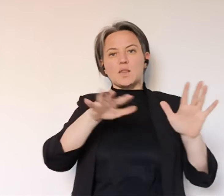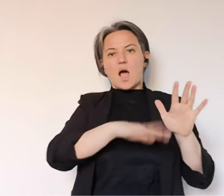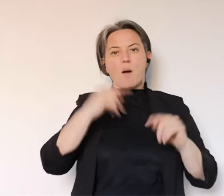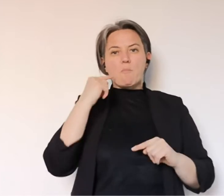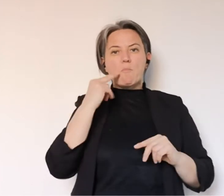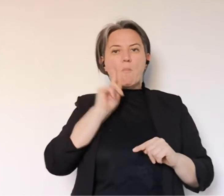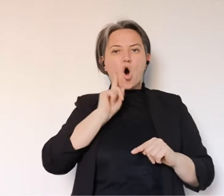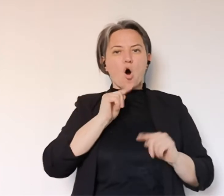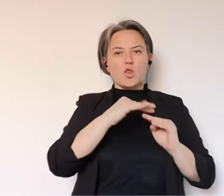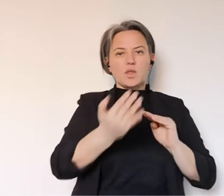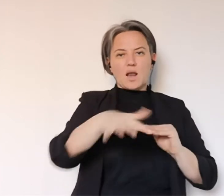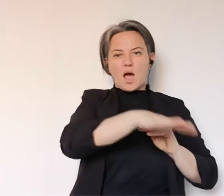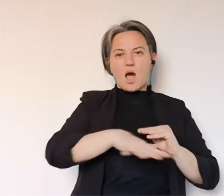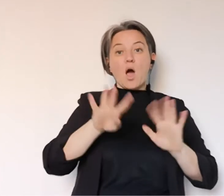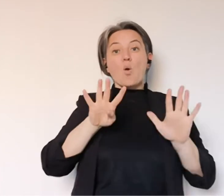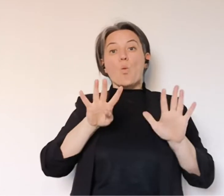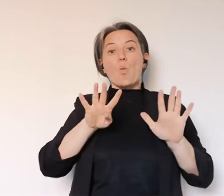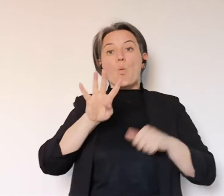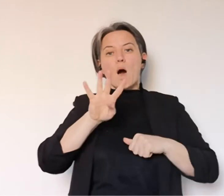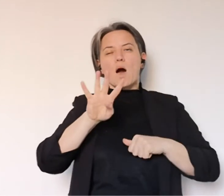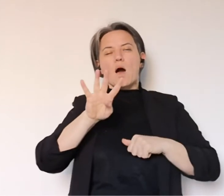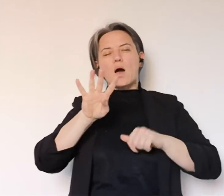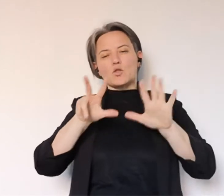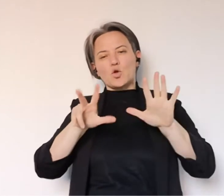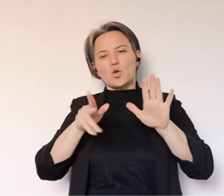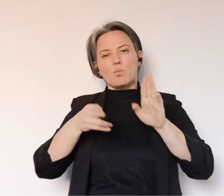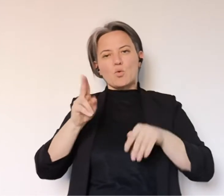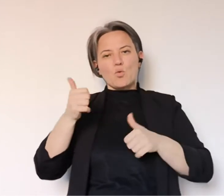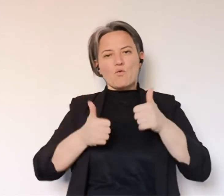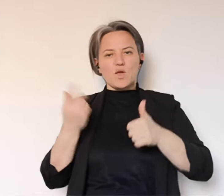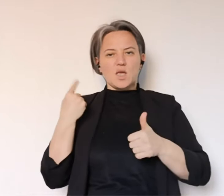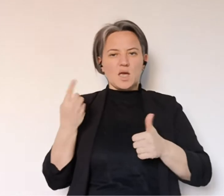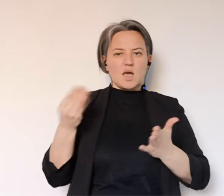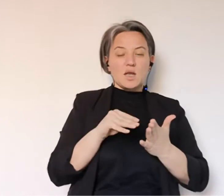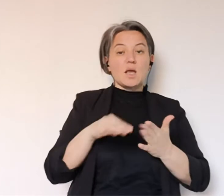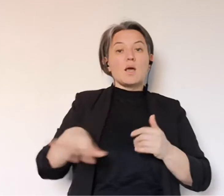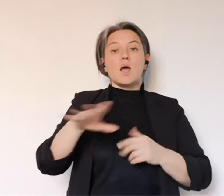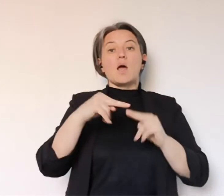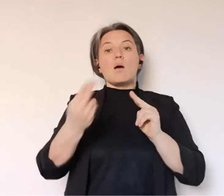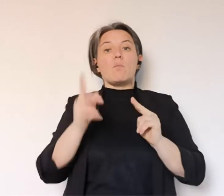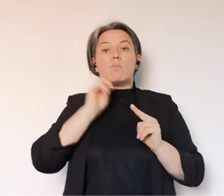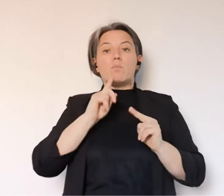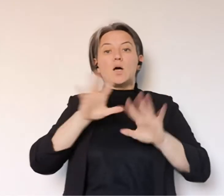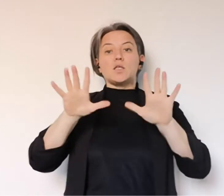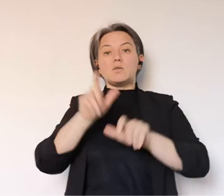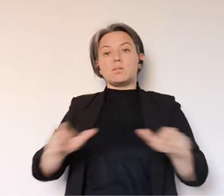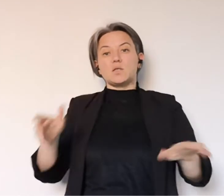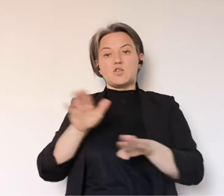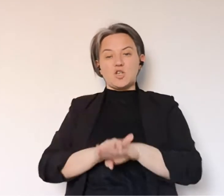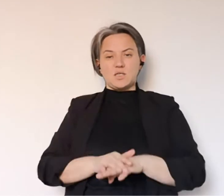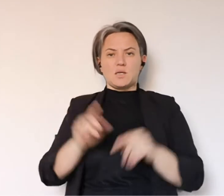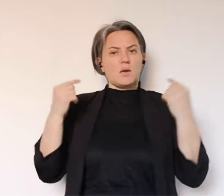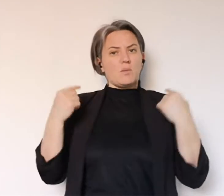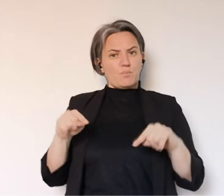.180 casi di positività in provincia di Modena, sono 48 in più rispetto a ieri. Si